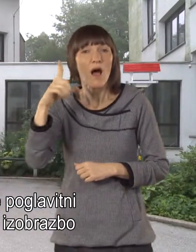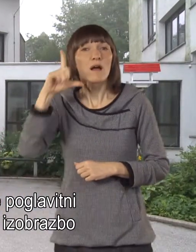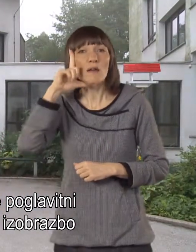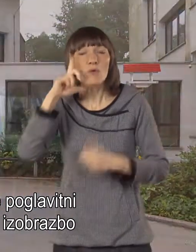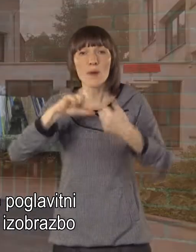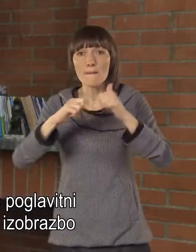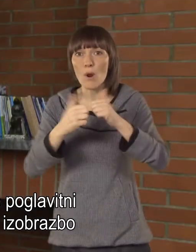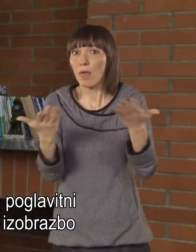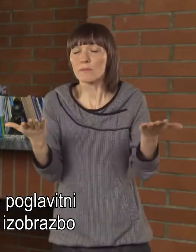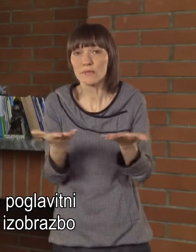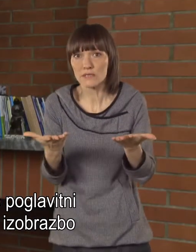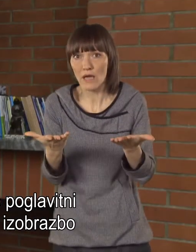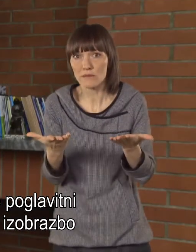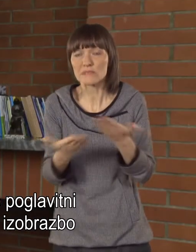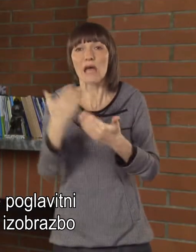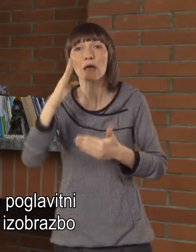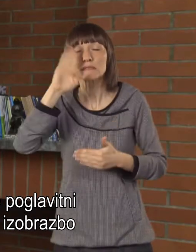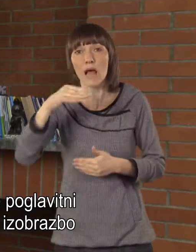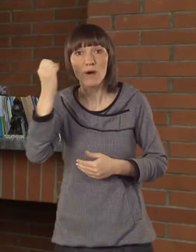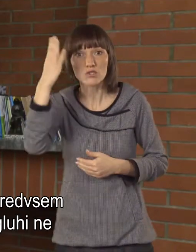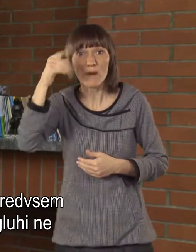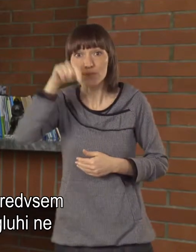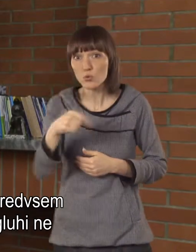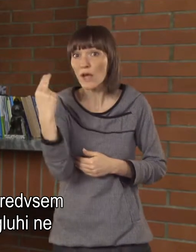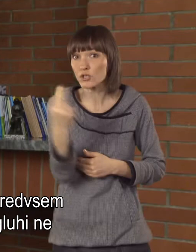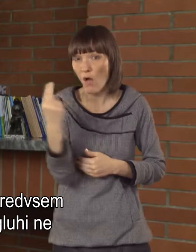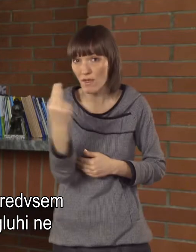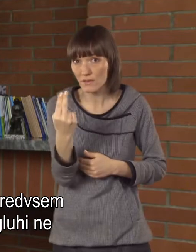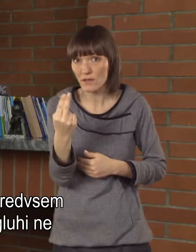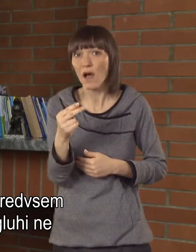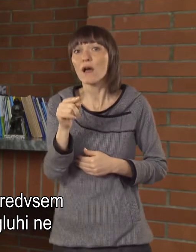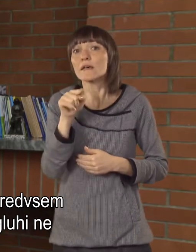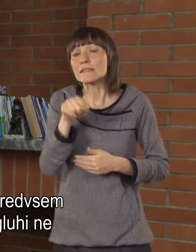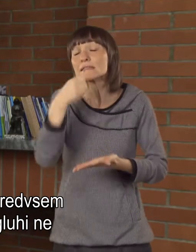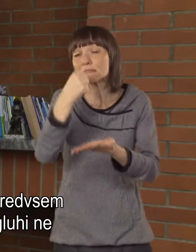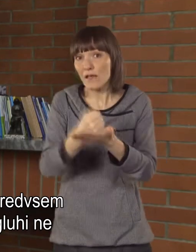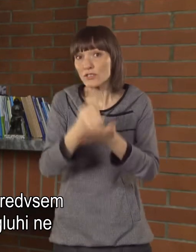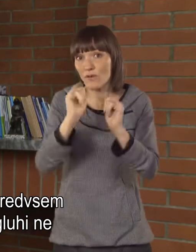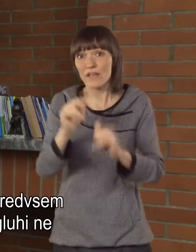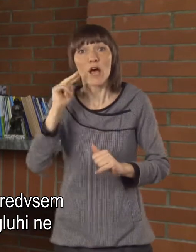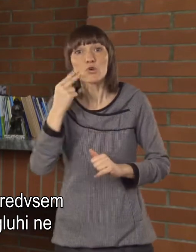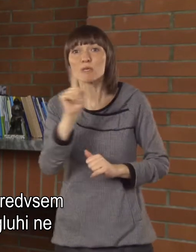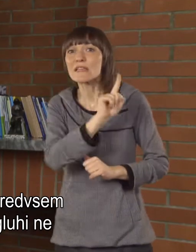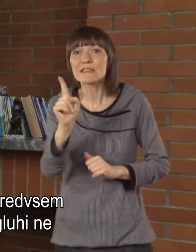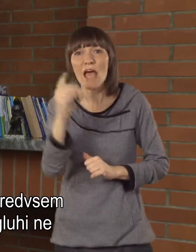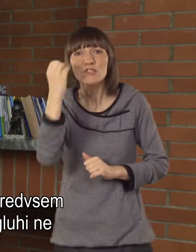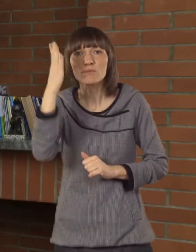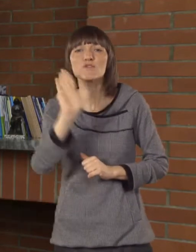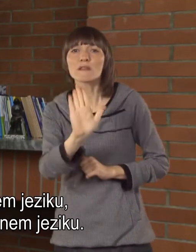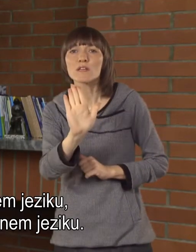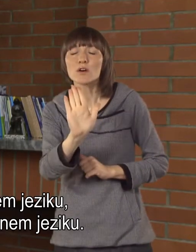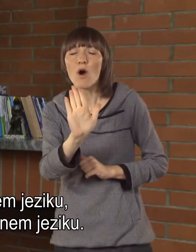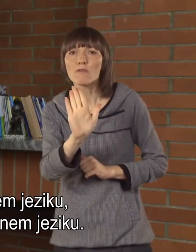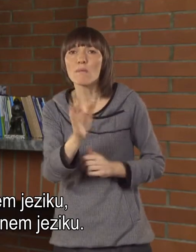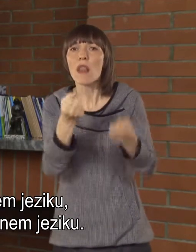je poglavitni razlog za tako slabo izobrazbo gluhih v Sloveniji predvsem v dejstvu, da se gluhi ne